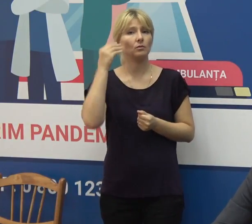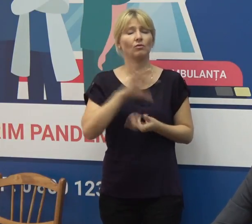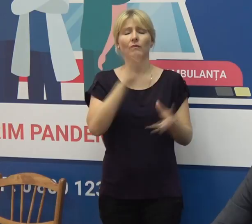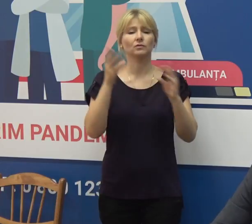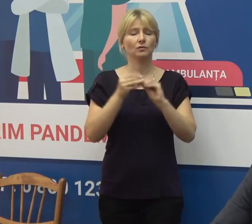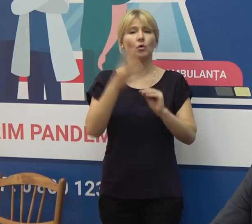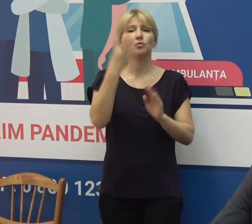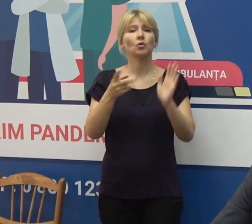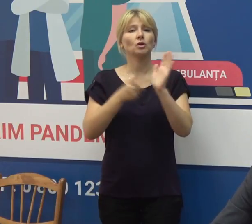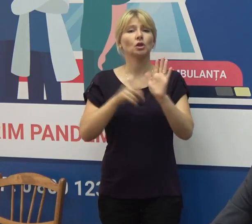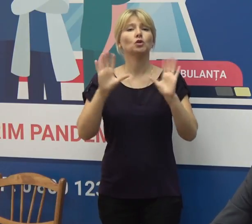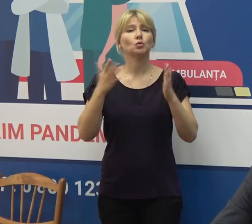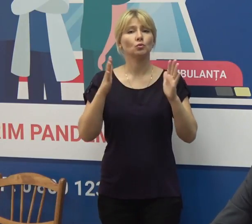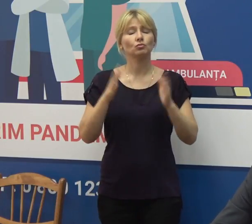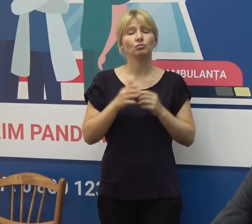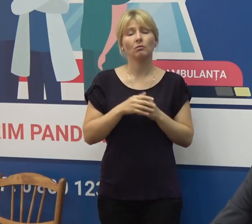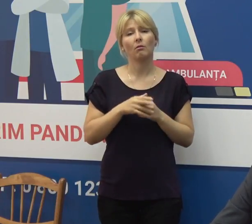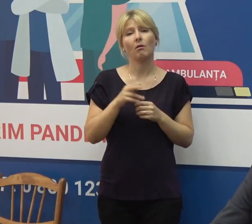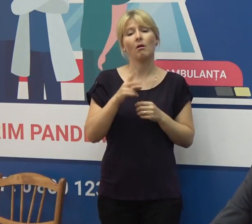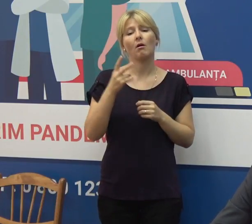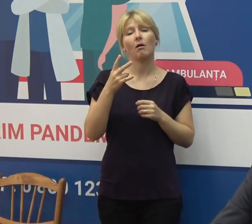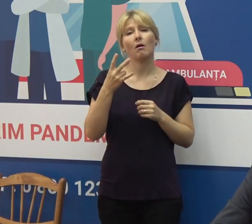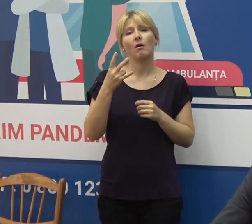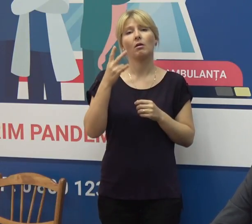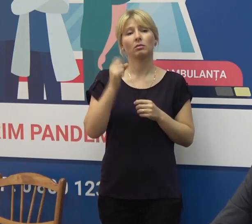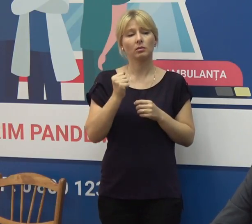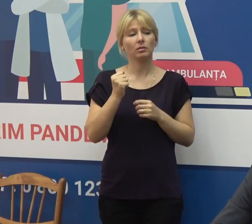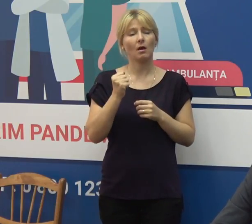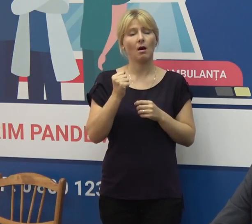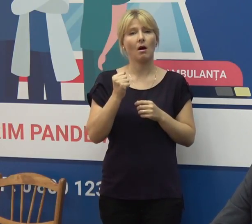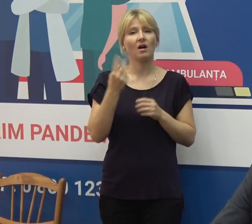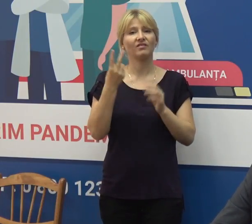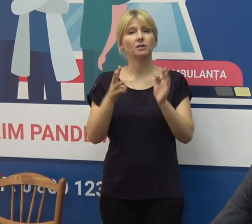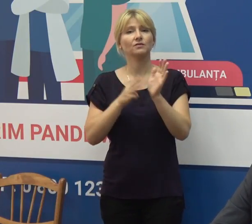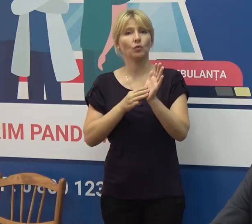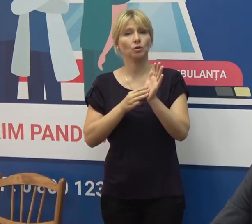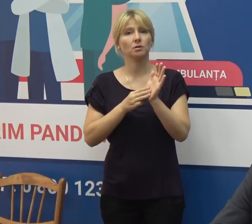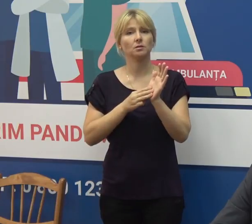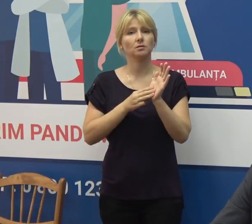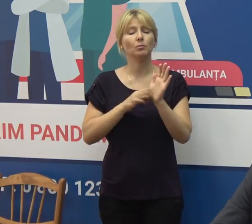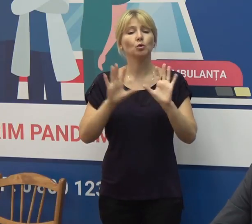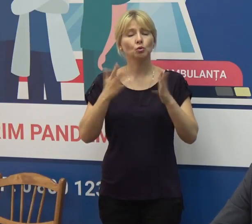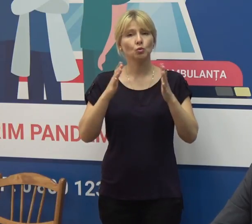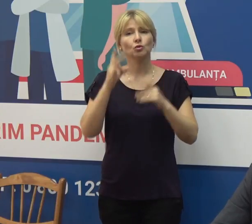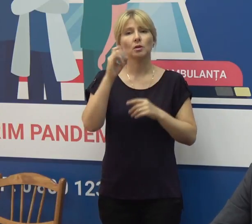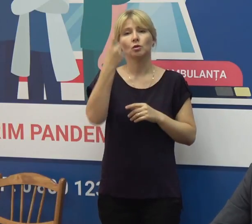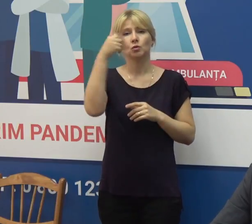de cazuri, comparativ cu 28 de cazuri la 100.000 populații,